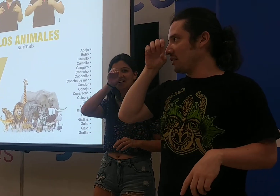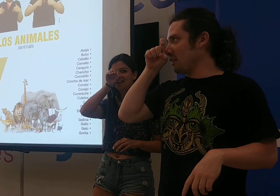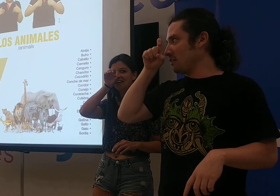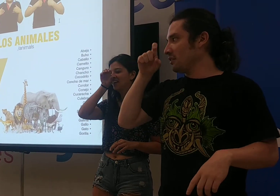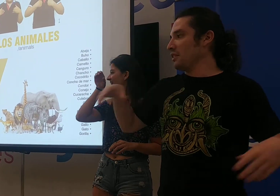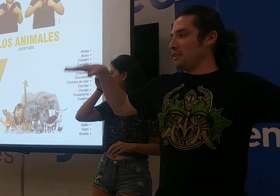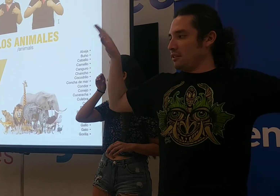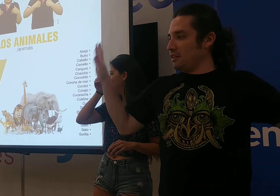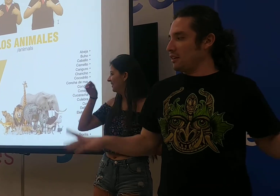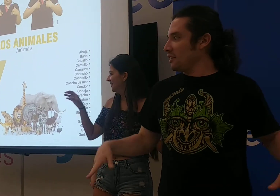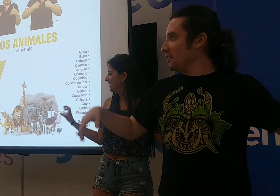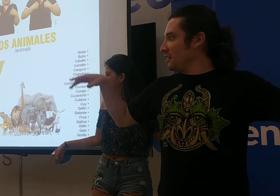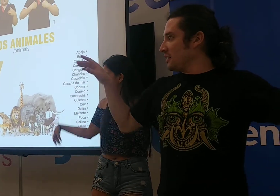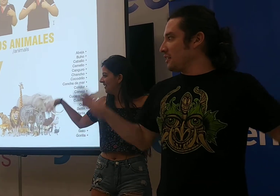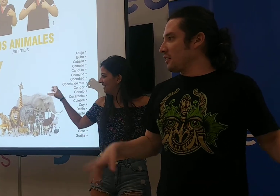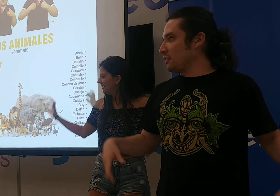Cuando Si,